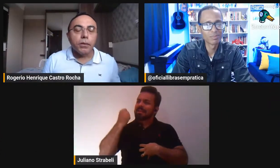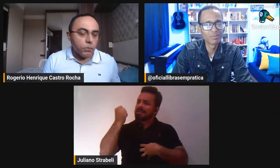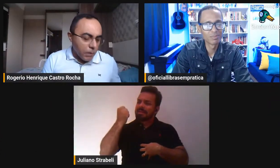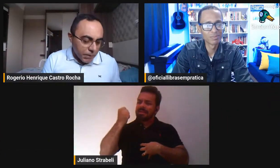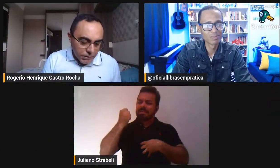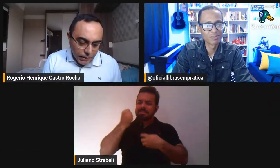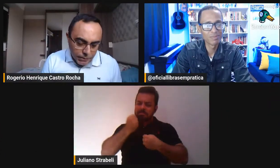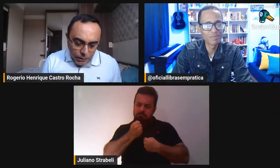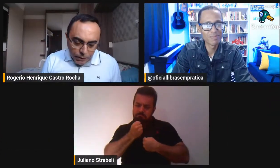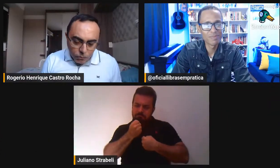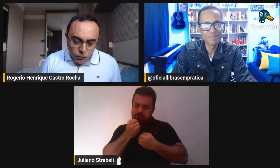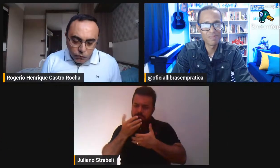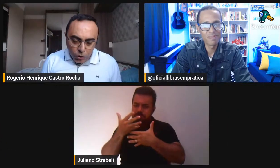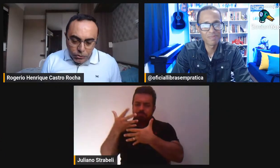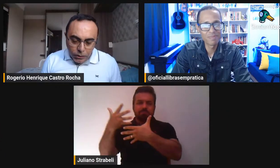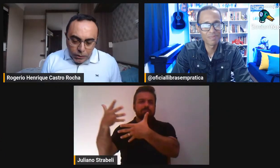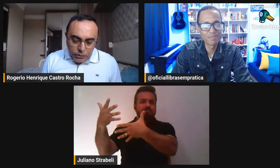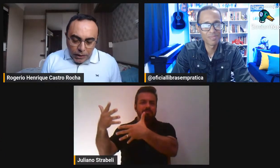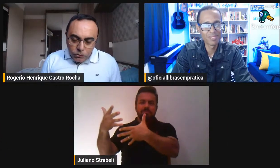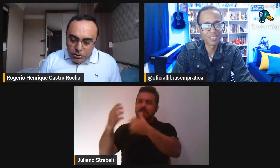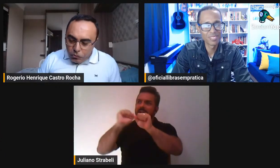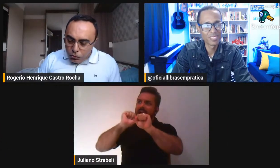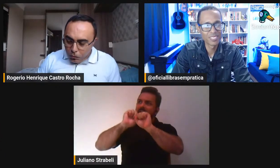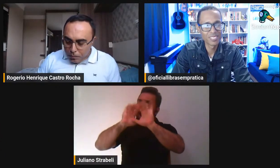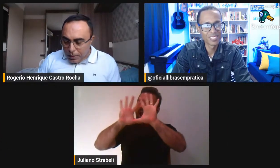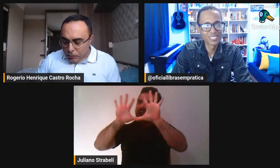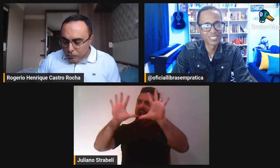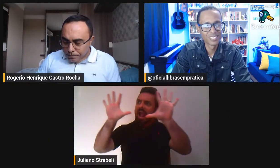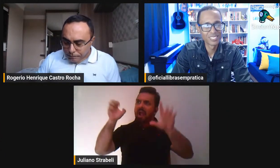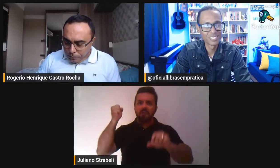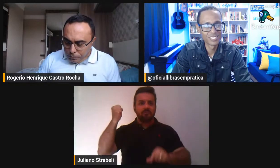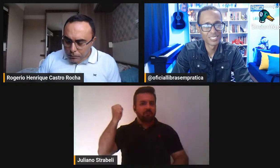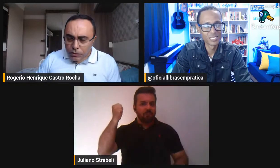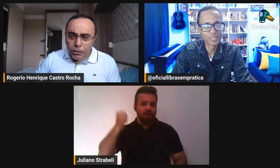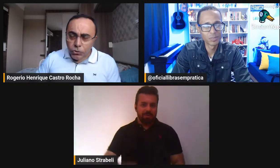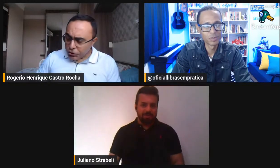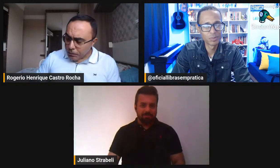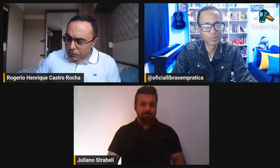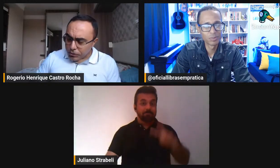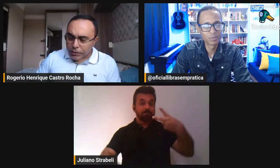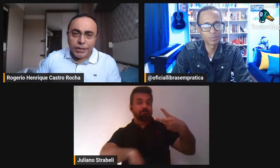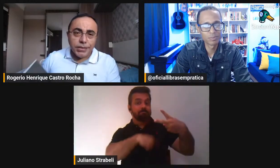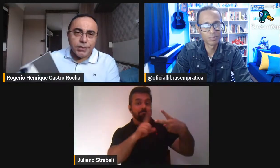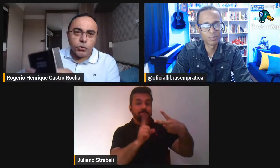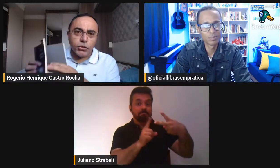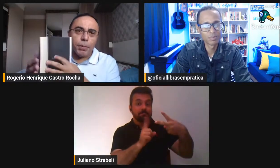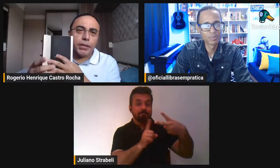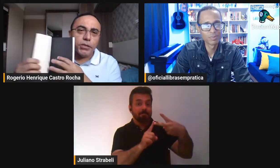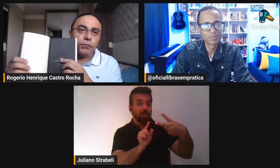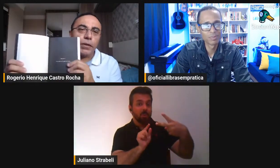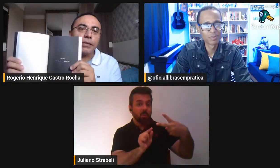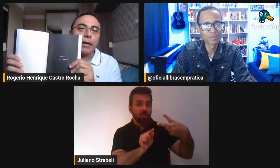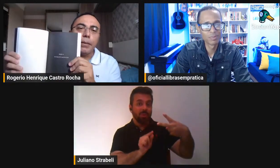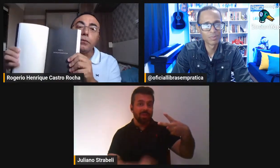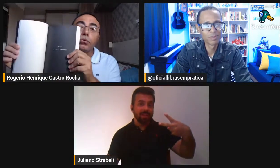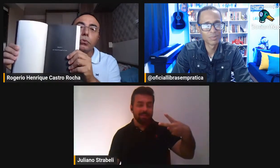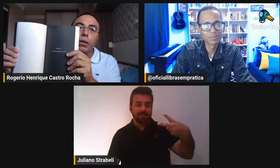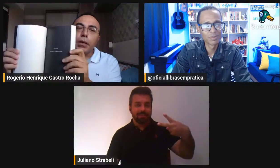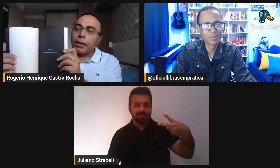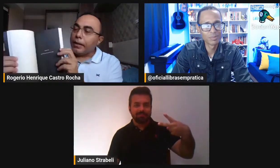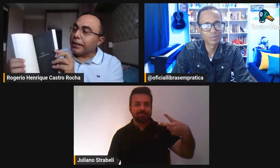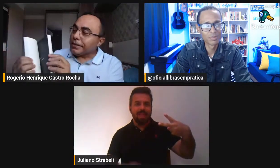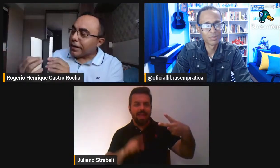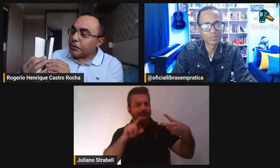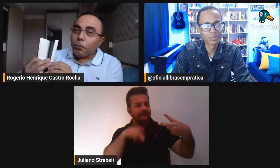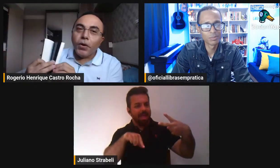maioria deles tem alguma mensagem muito forte. Já no segundo momento, que eu chamo de... A sessão 2 chamada de enfrentamentos,